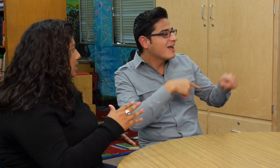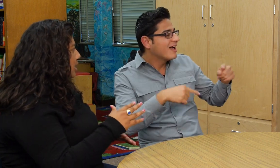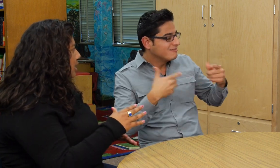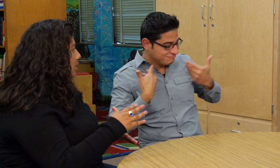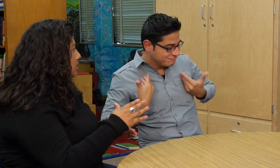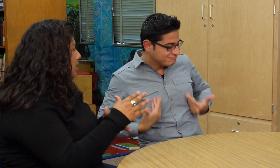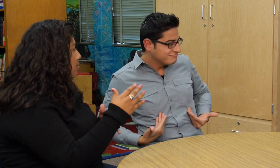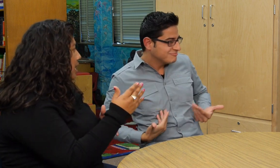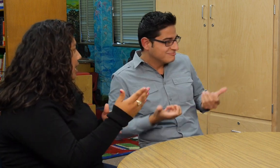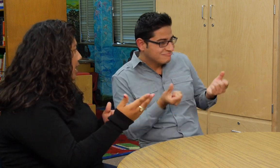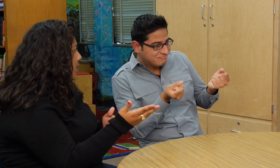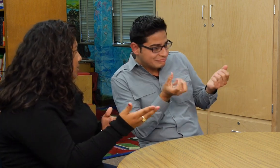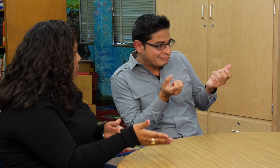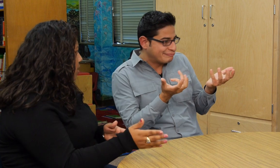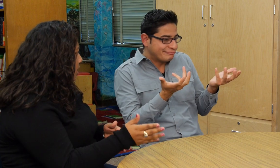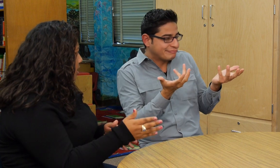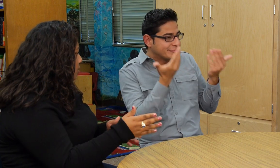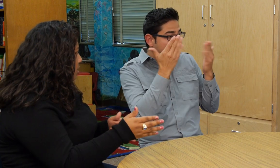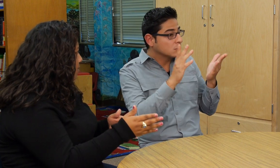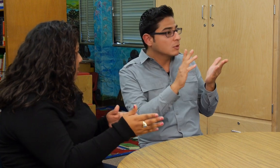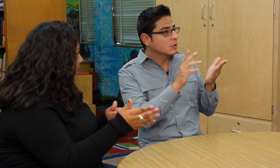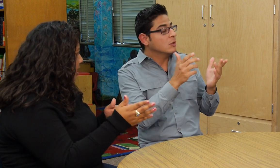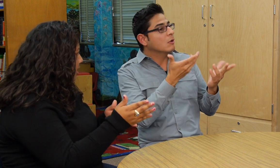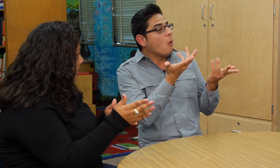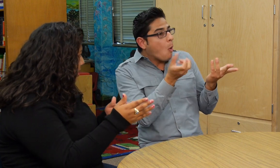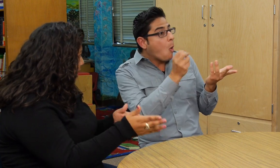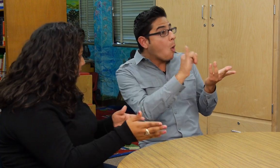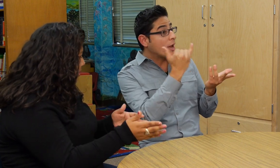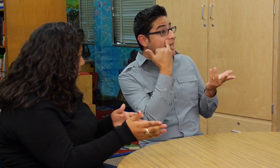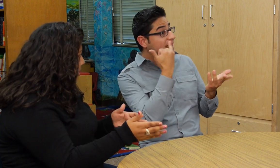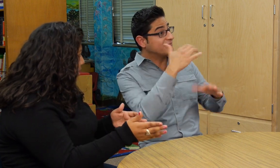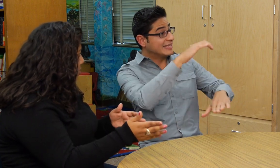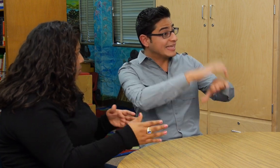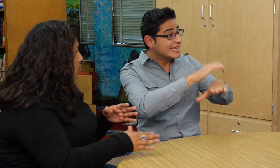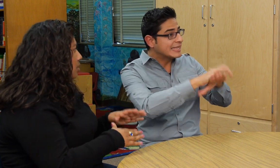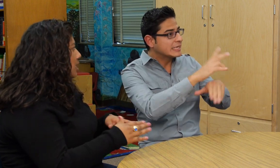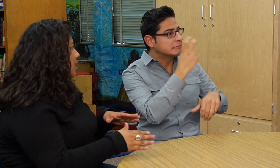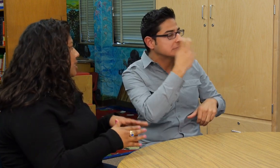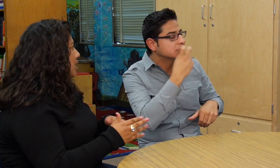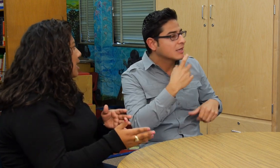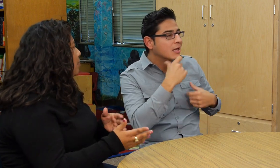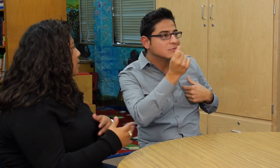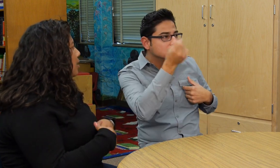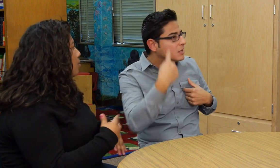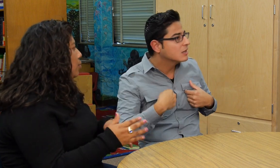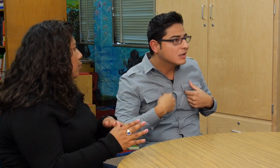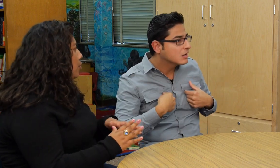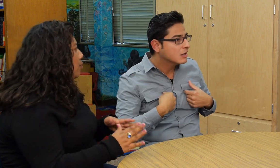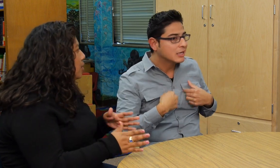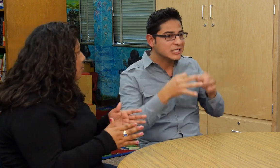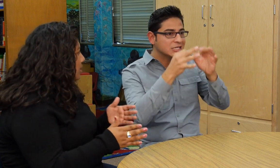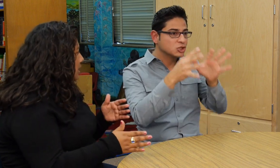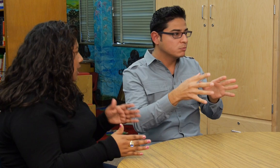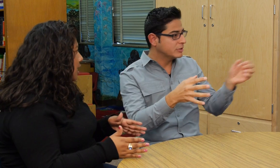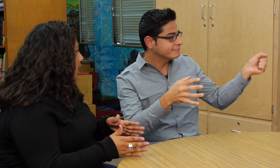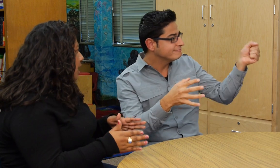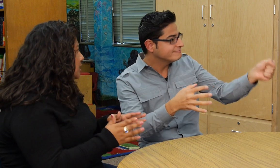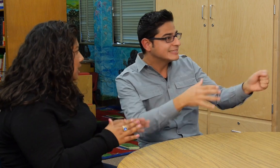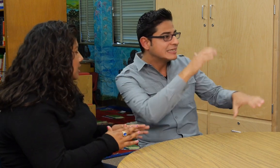este, si hablara ella sola, solamente inglés, no, no la entendería porque como no domino pues el inglés ni las